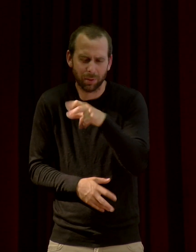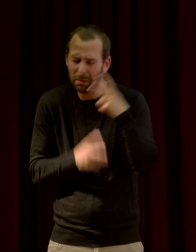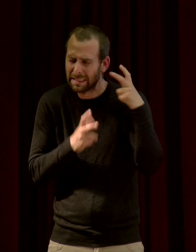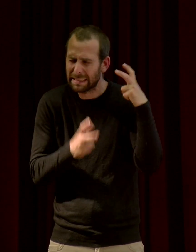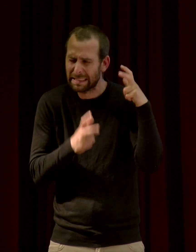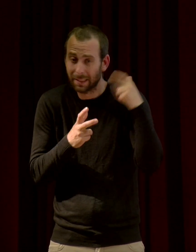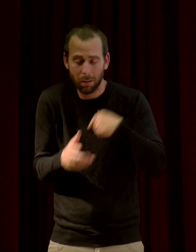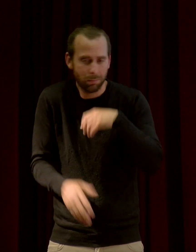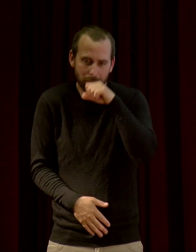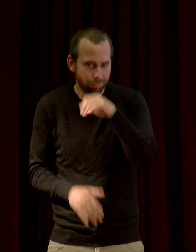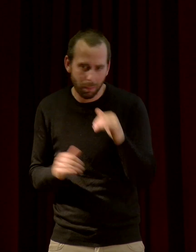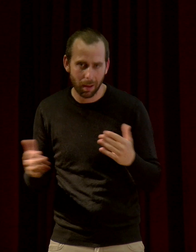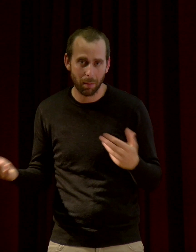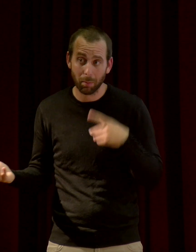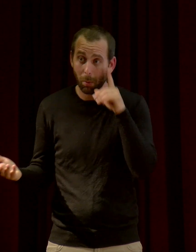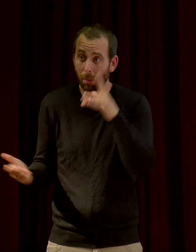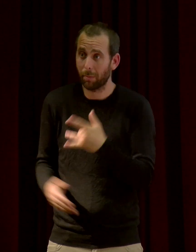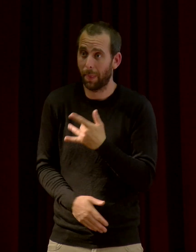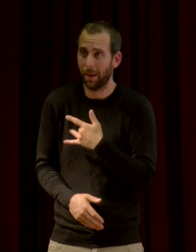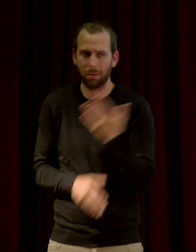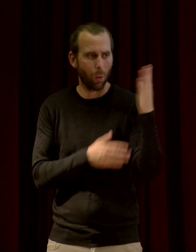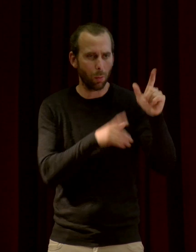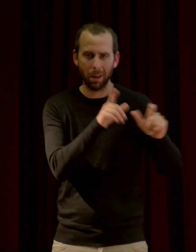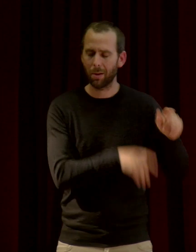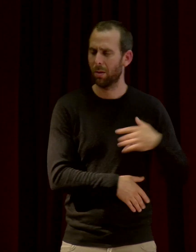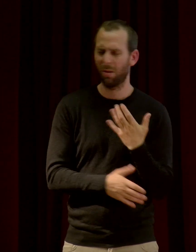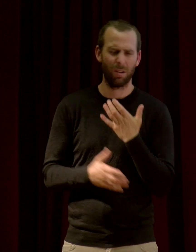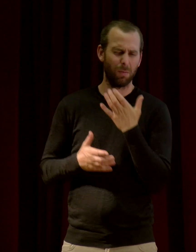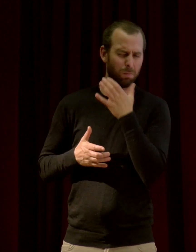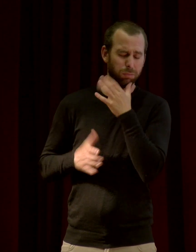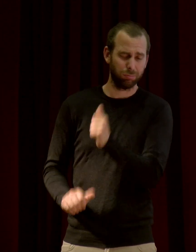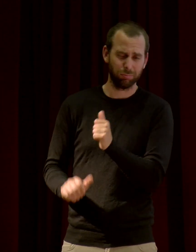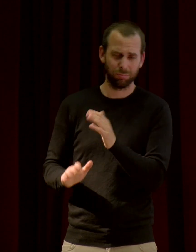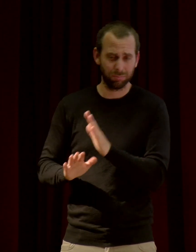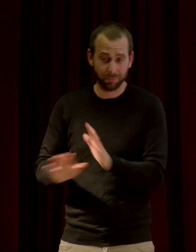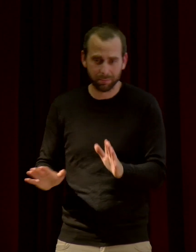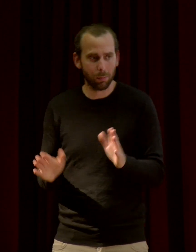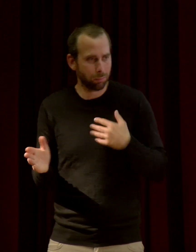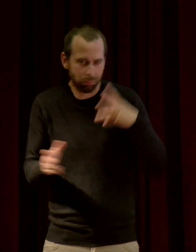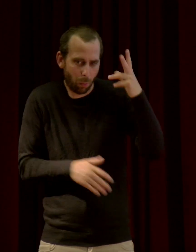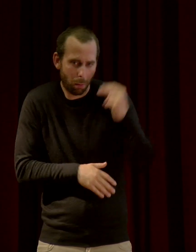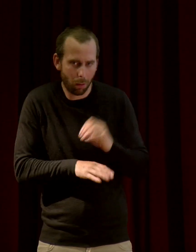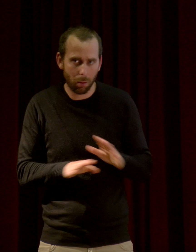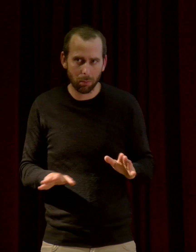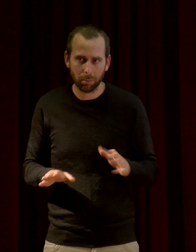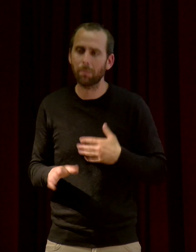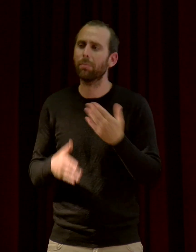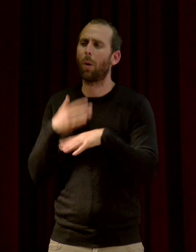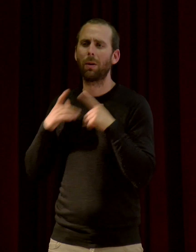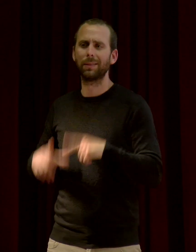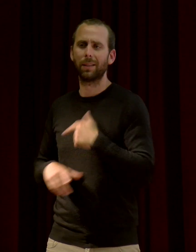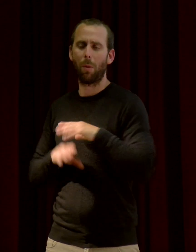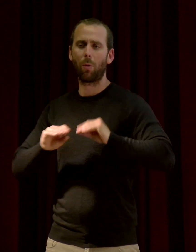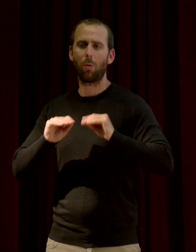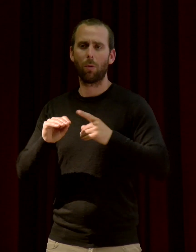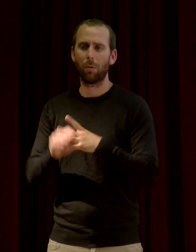ça m'intéresse. Et je comprends très bien que ça gêne d'autres personnes. On m'a dit... Enfin, j'ai fait un cours en lycée. m dit, ah non, mais le